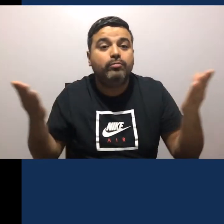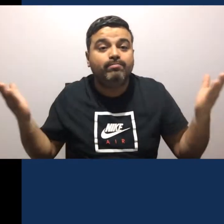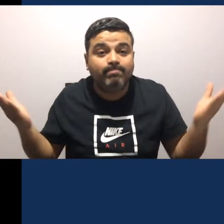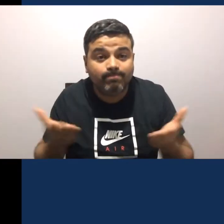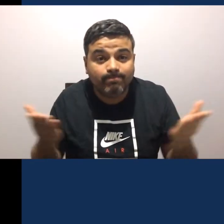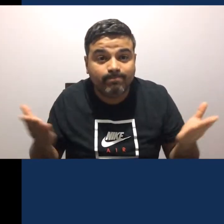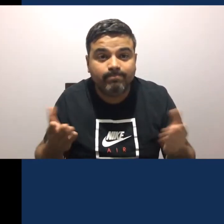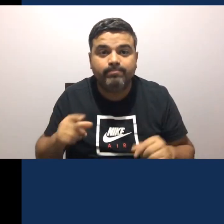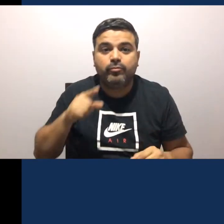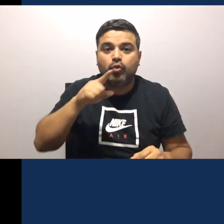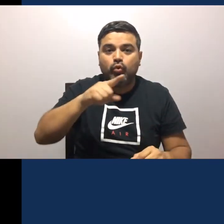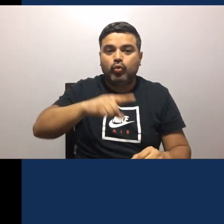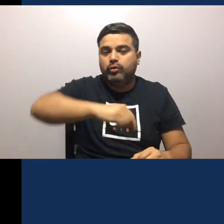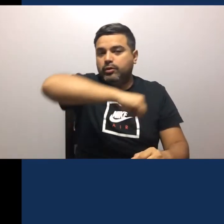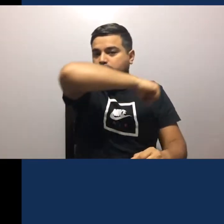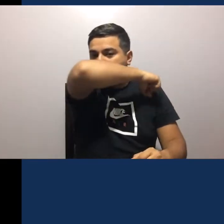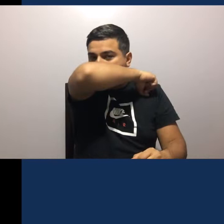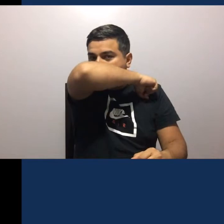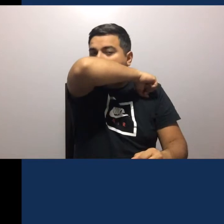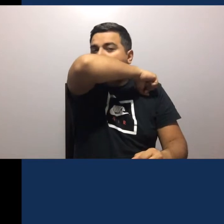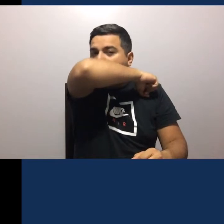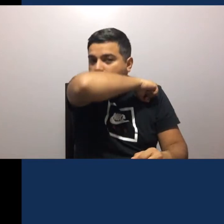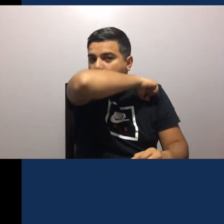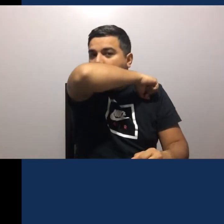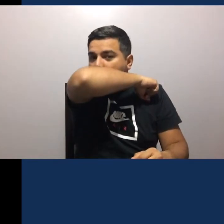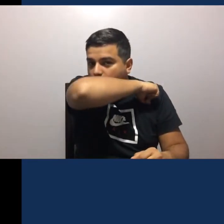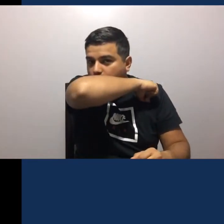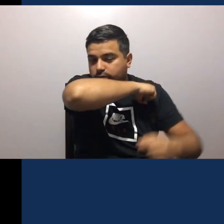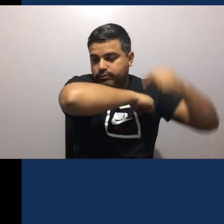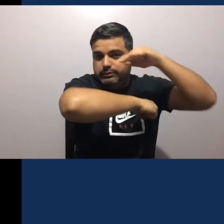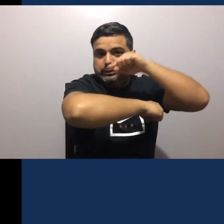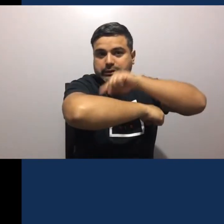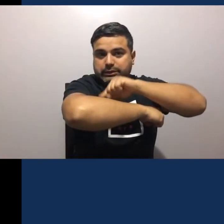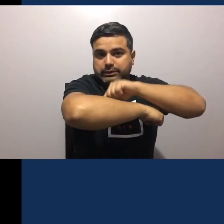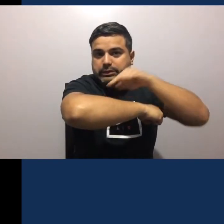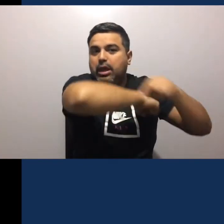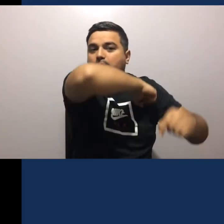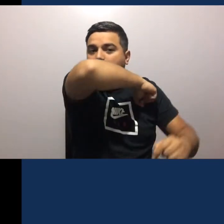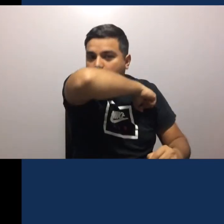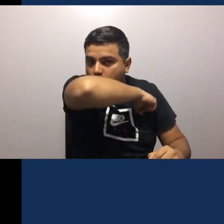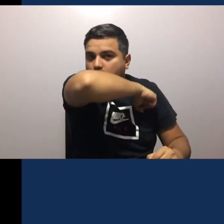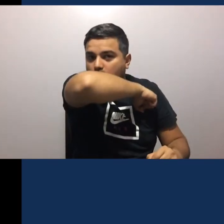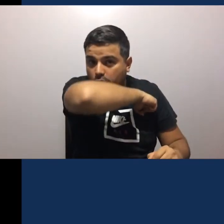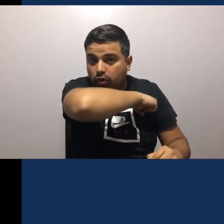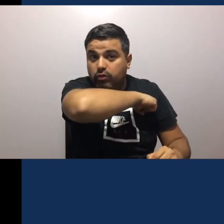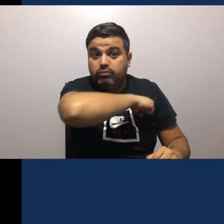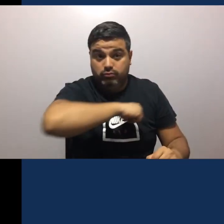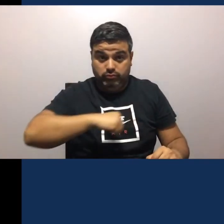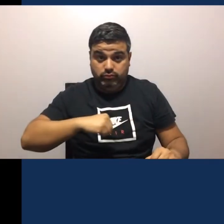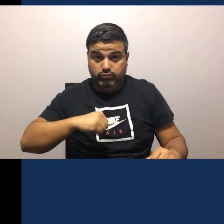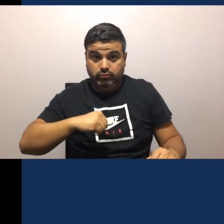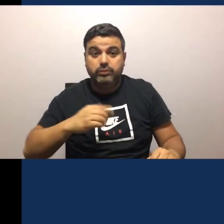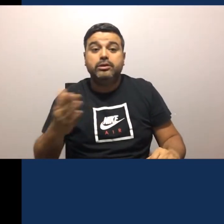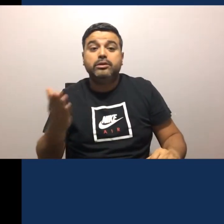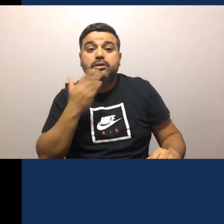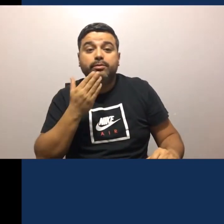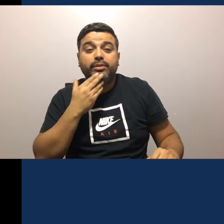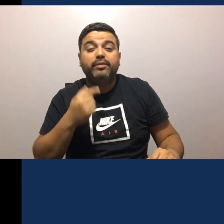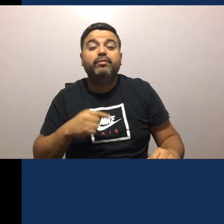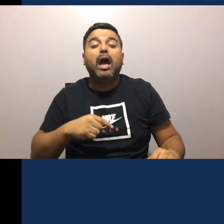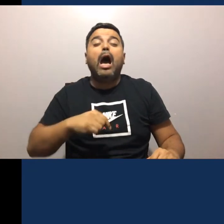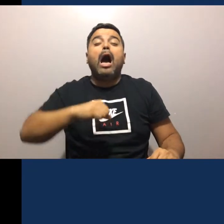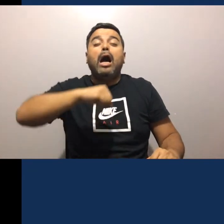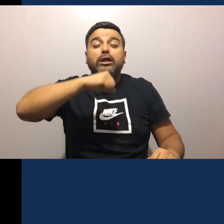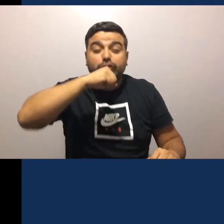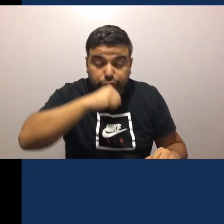Lo mejor Que puedes hacer Esta parte La boca Con el antebrazo Cerca del codo No pongas Tu